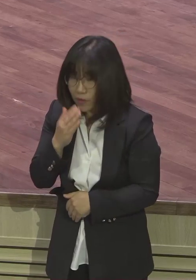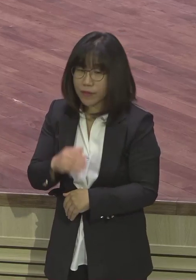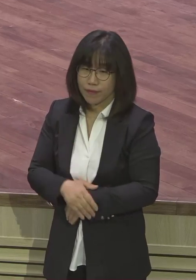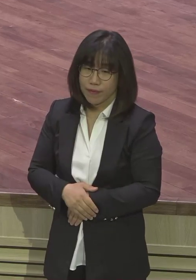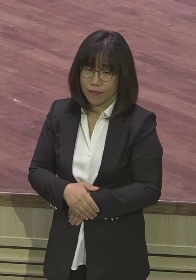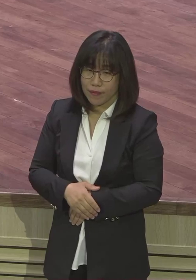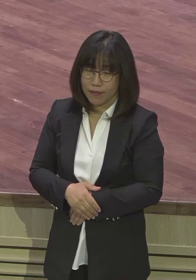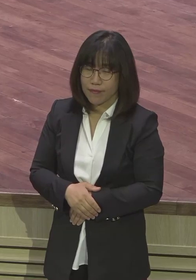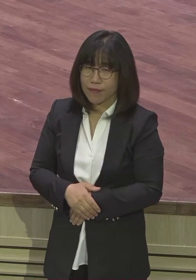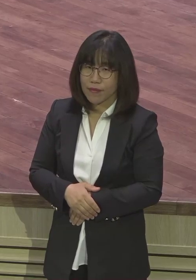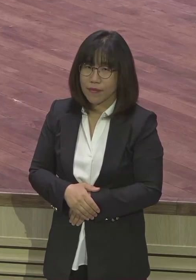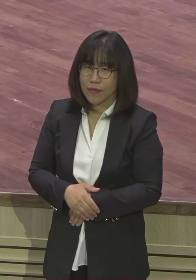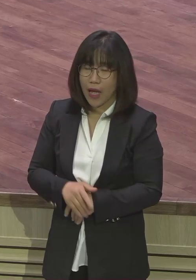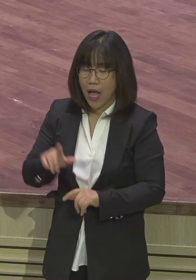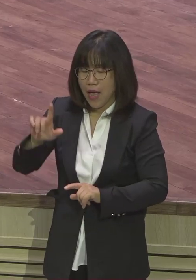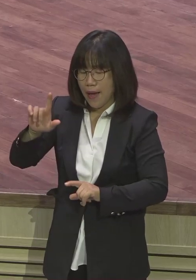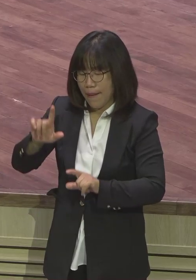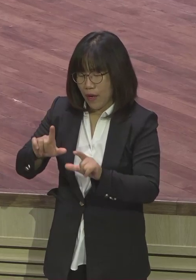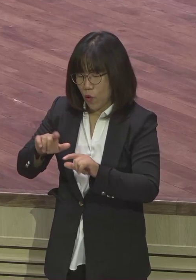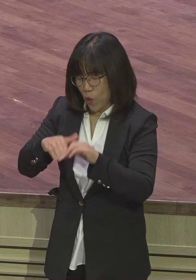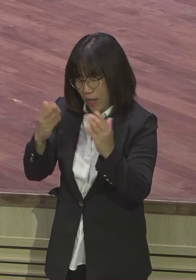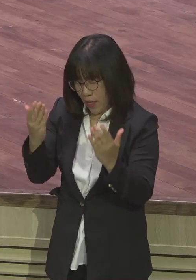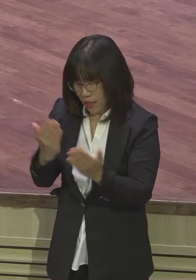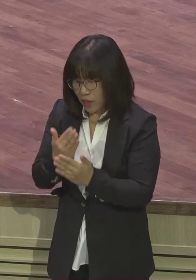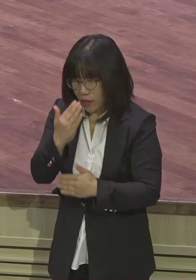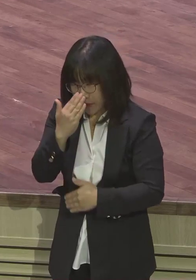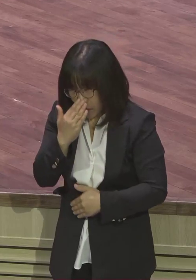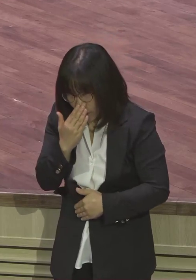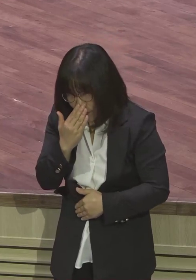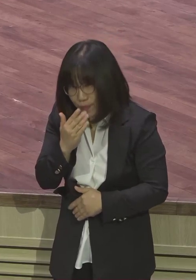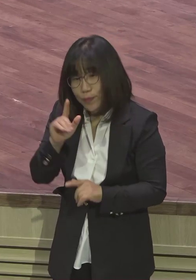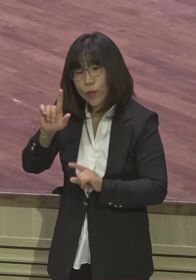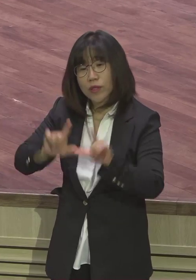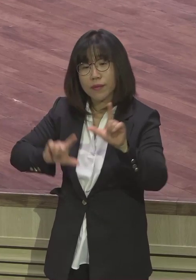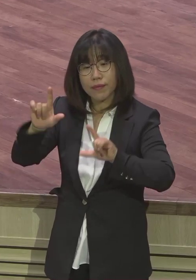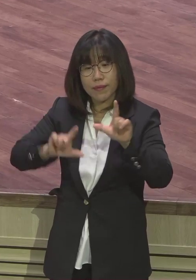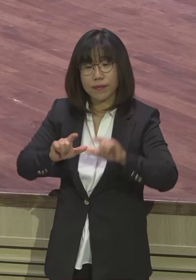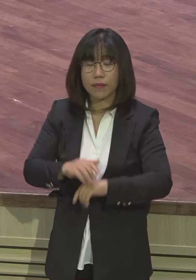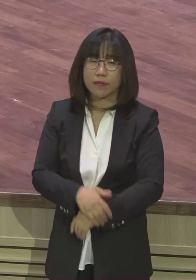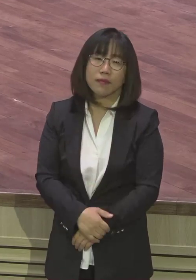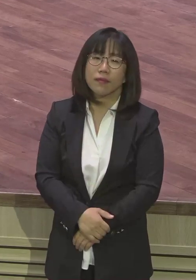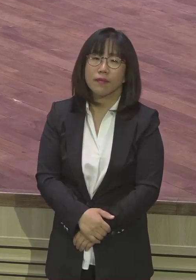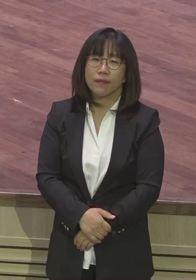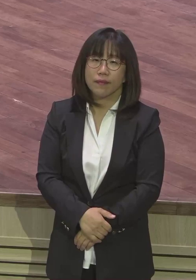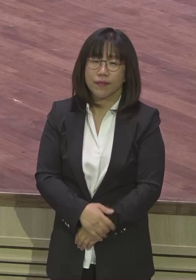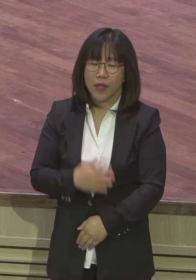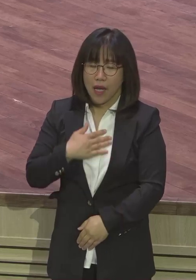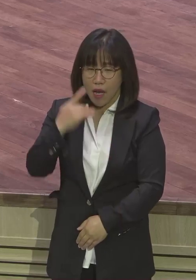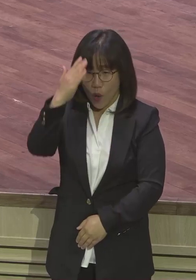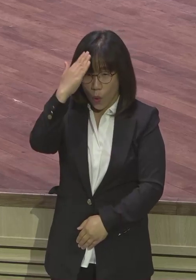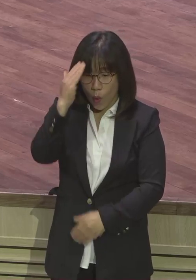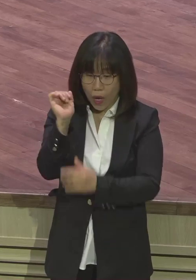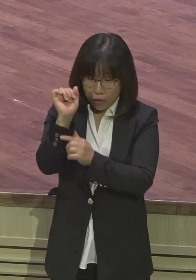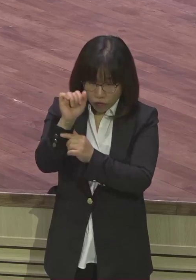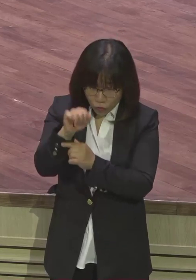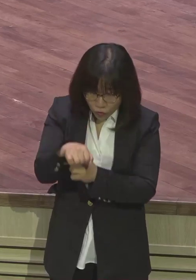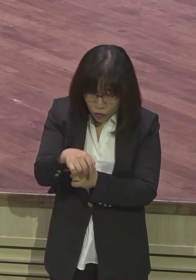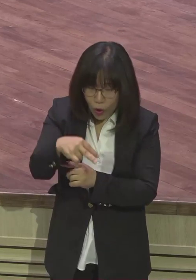비굴하면 도망가세요 그런 수준이 아닙니다 고개 속에 낮춘다고 그게 낮추는 게 비굴한 게 아니라고요